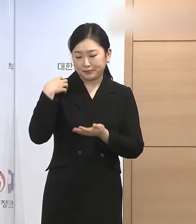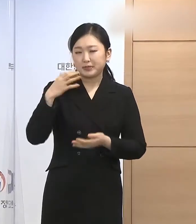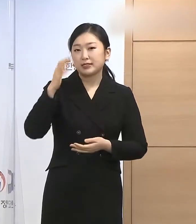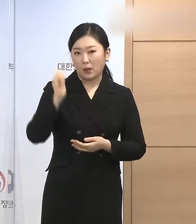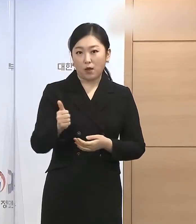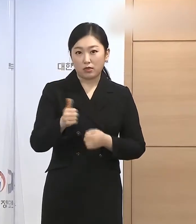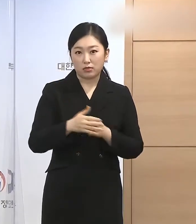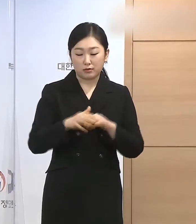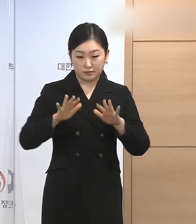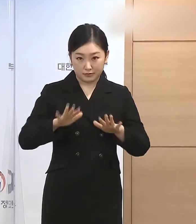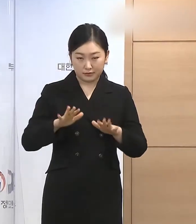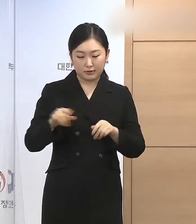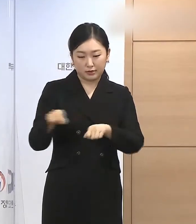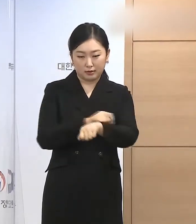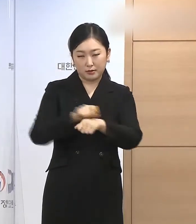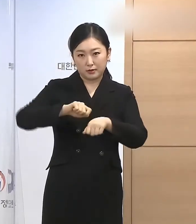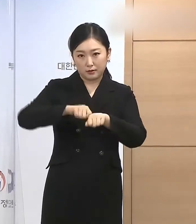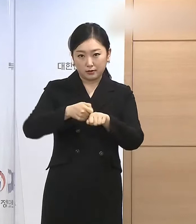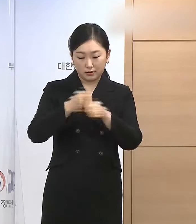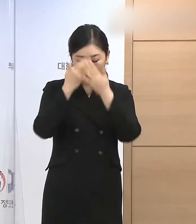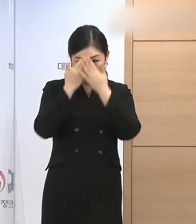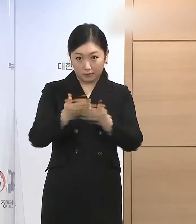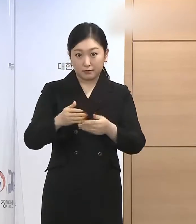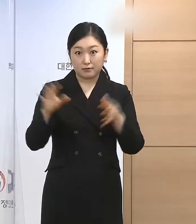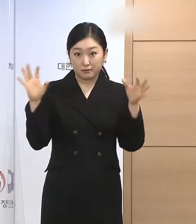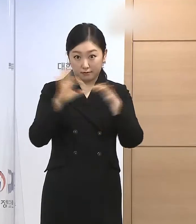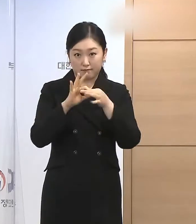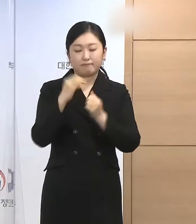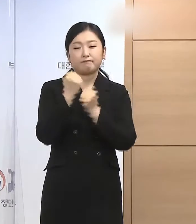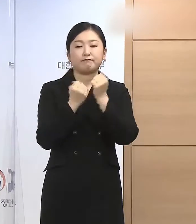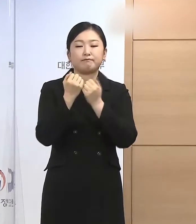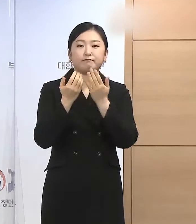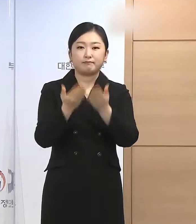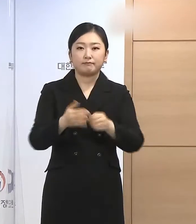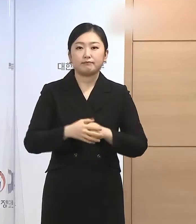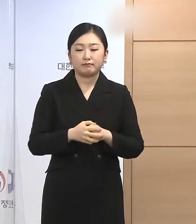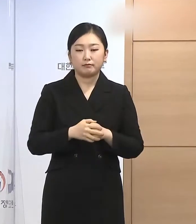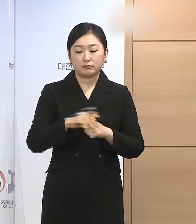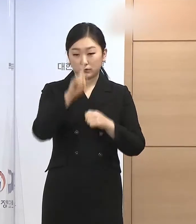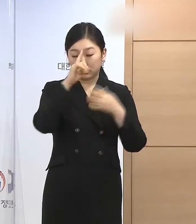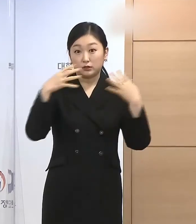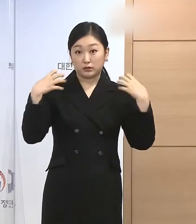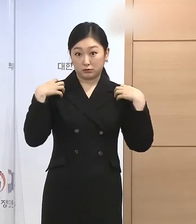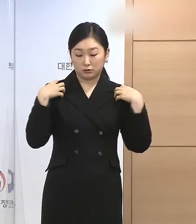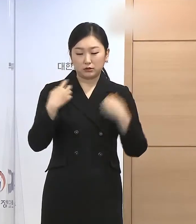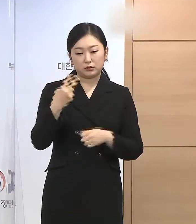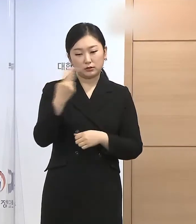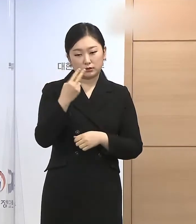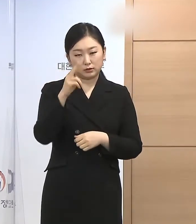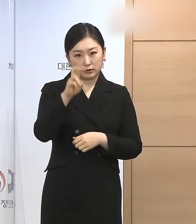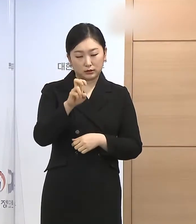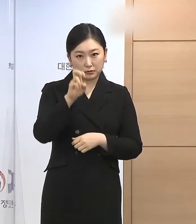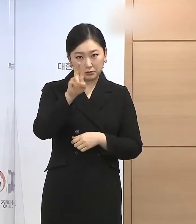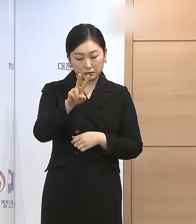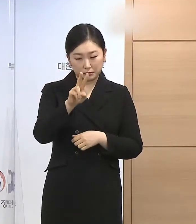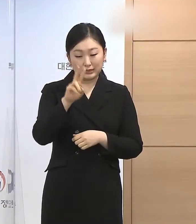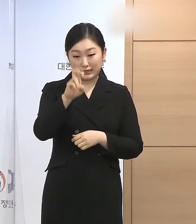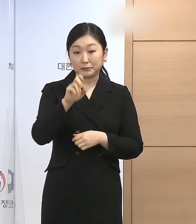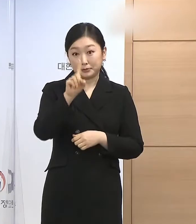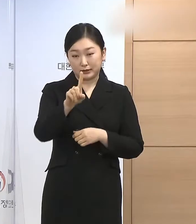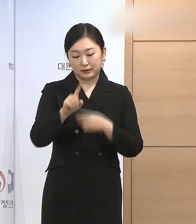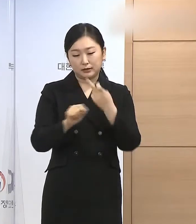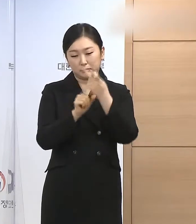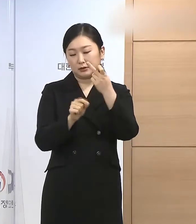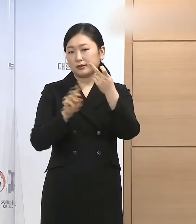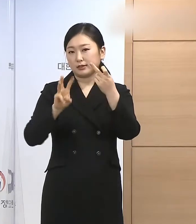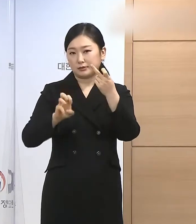신년 특별사면에 관하여 말씀드리겠습니다. 정부는 2021년 12월 31일자로